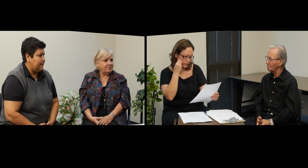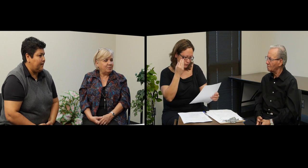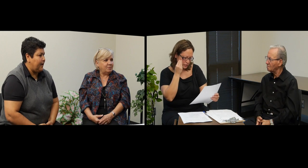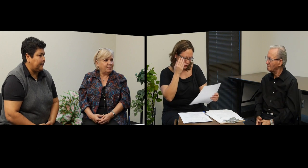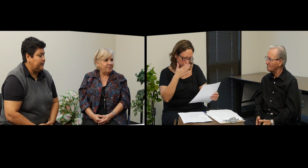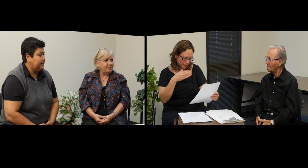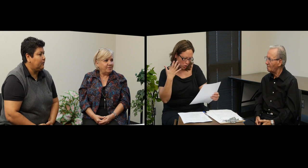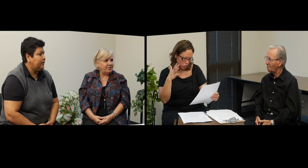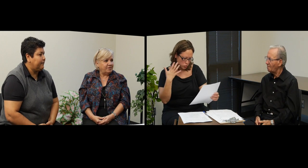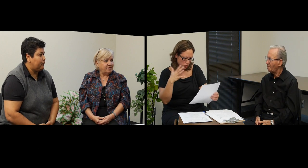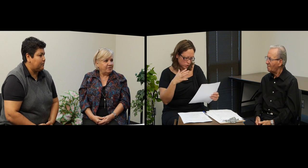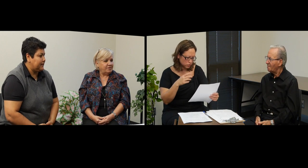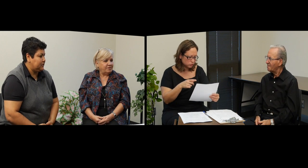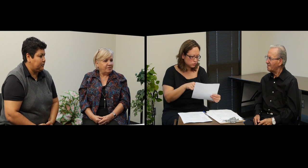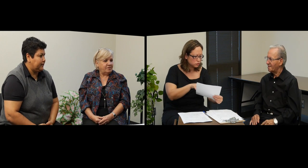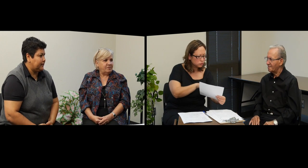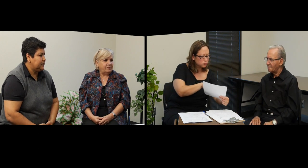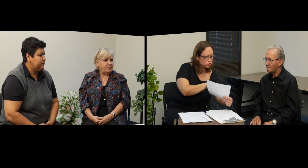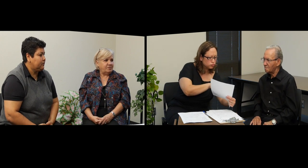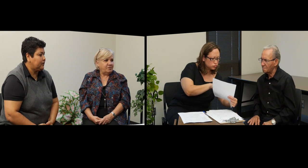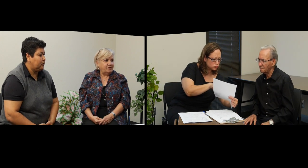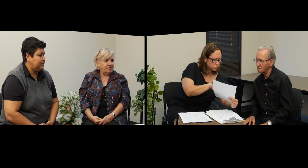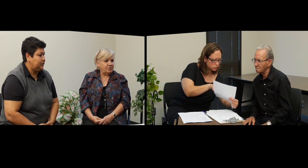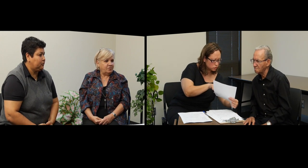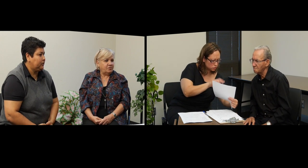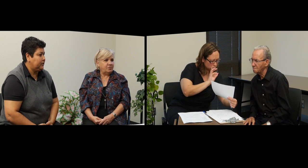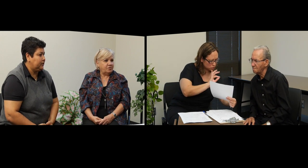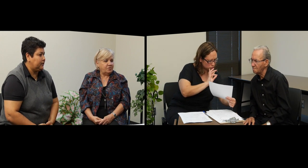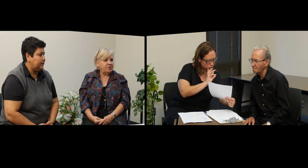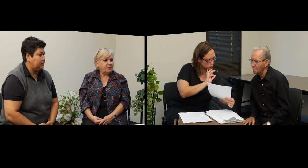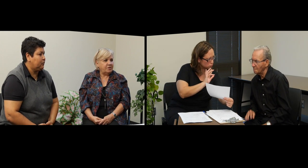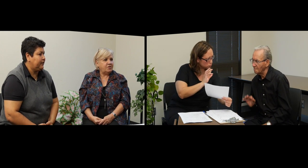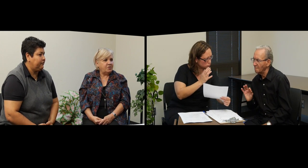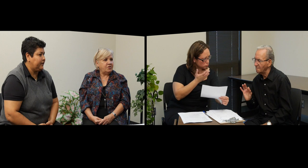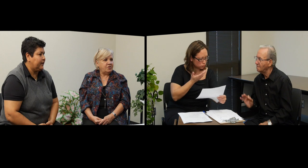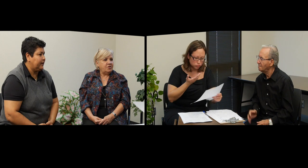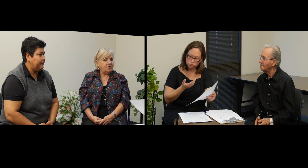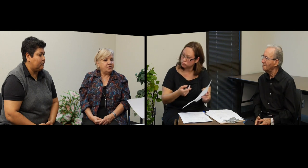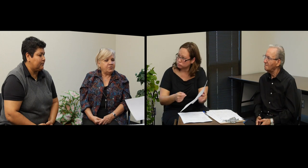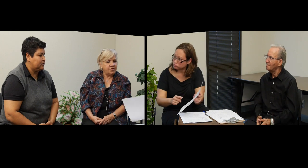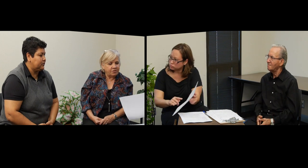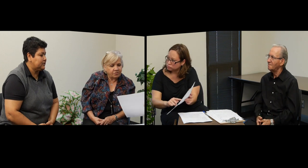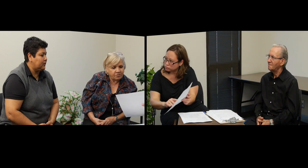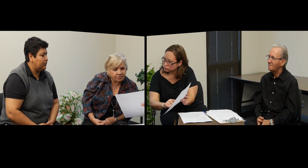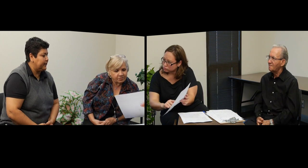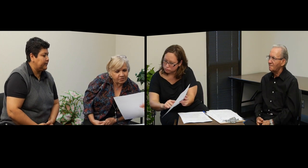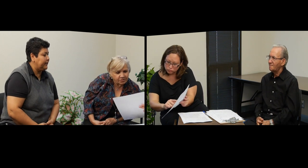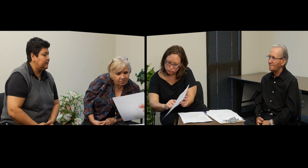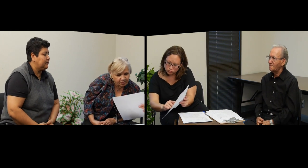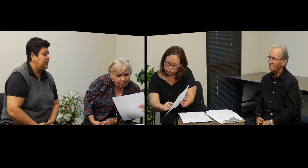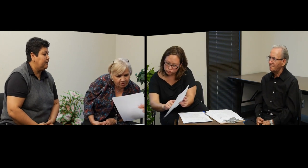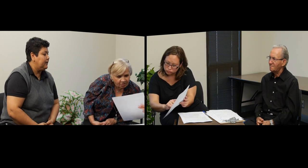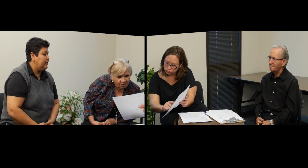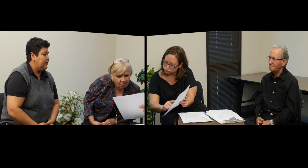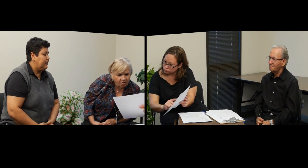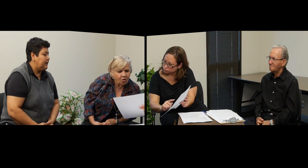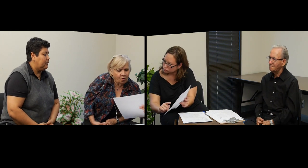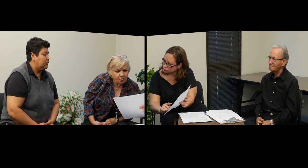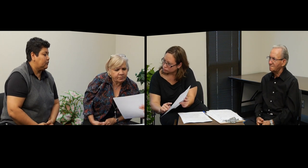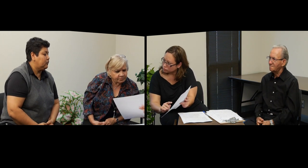Aquí tengo la información. Ha recibido la solicitud y necesito verificar que la información está correcta. Estos son